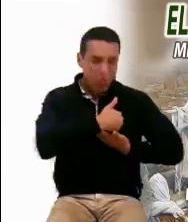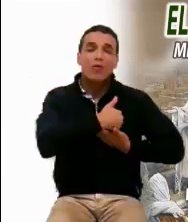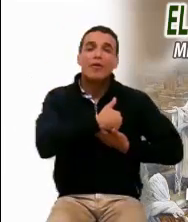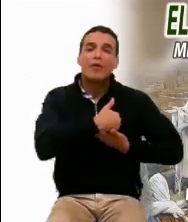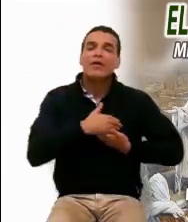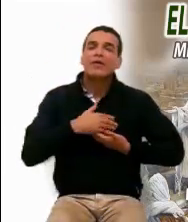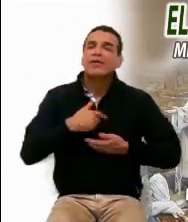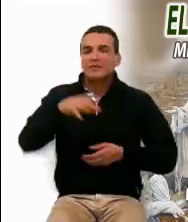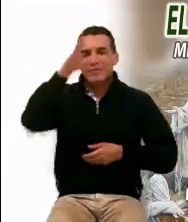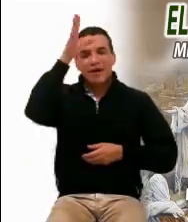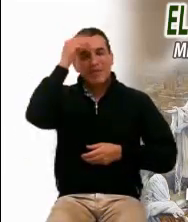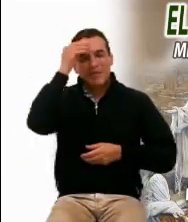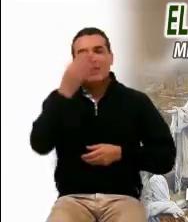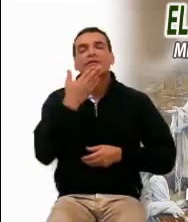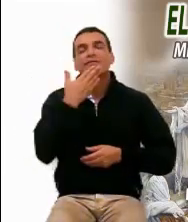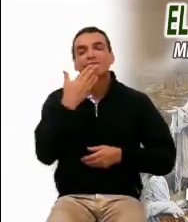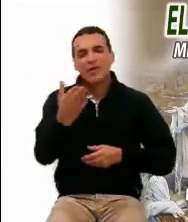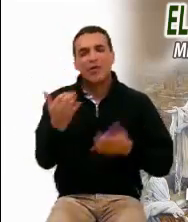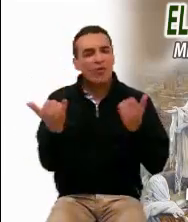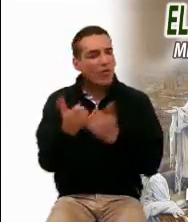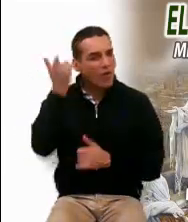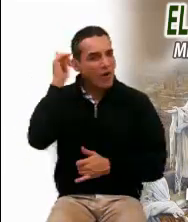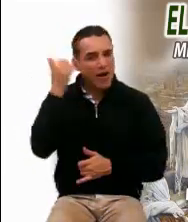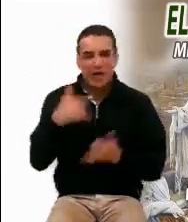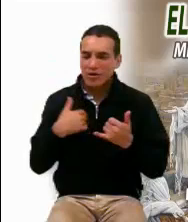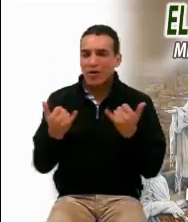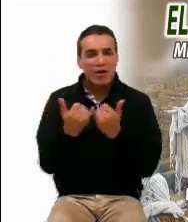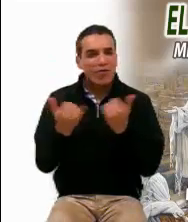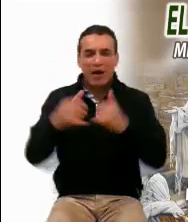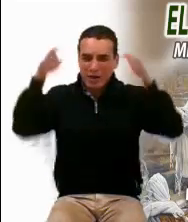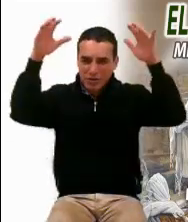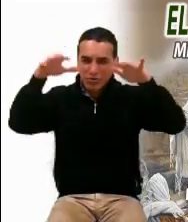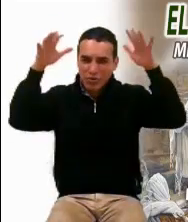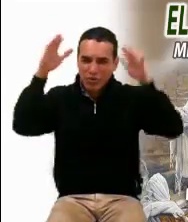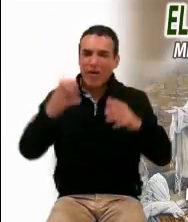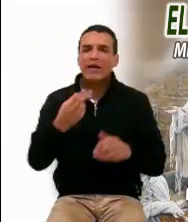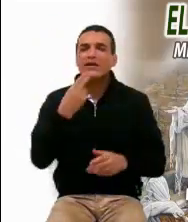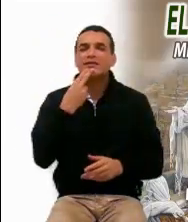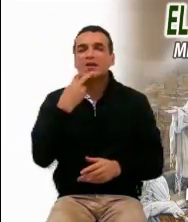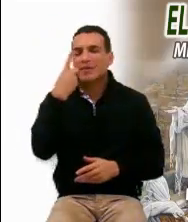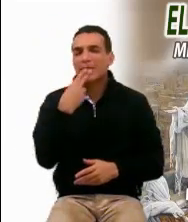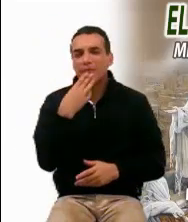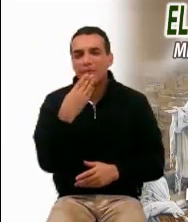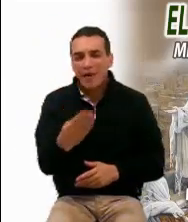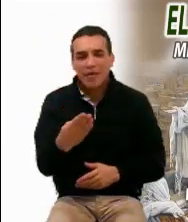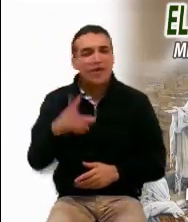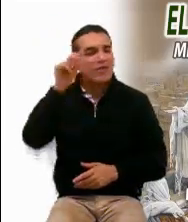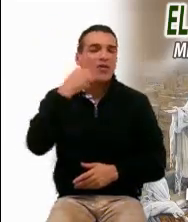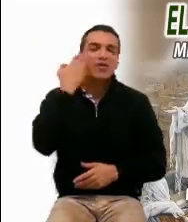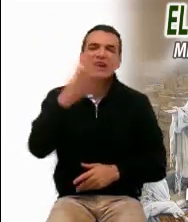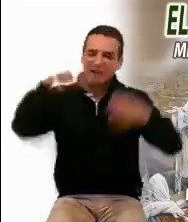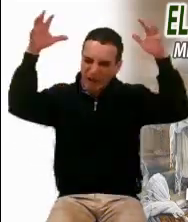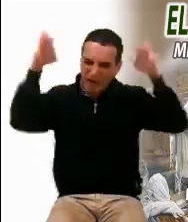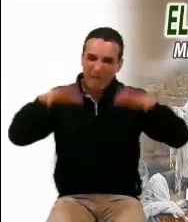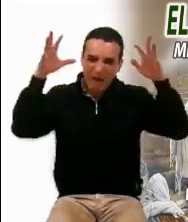Jesús, que también yo aprenda a ser lluvia fecunda, no tormenta destructora o